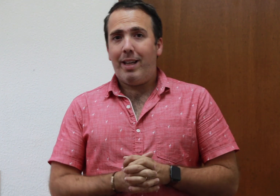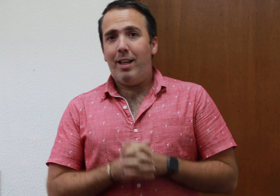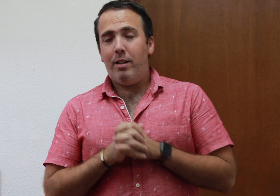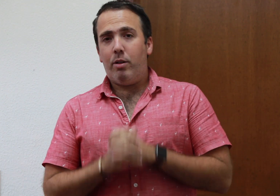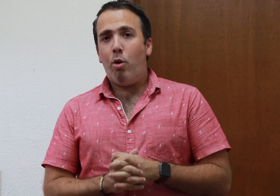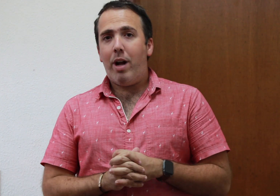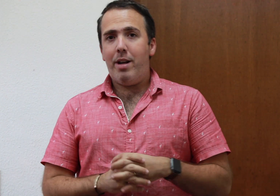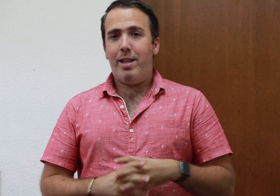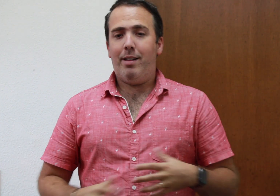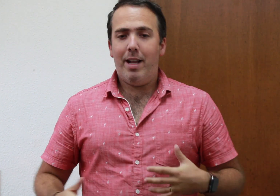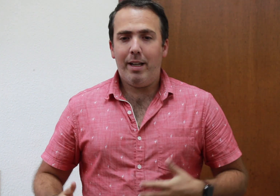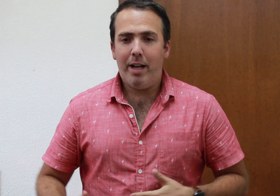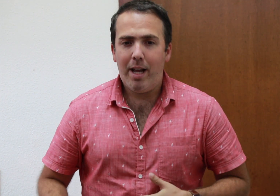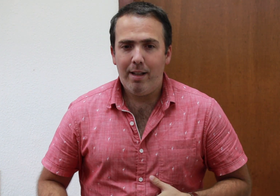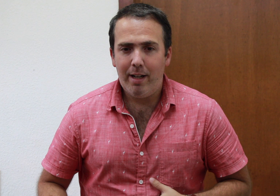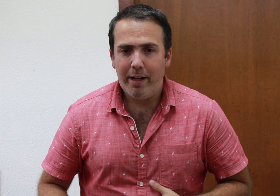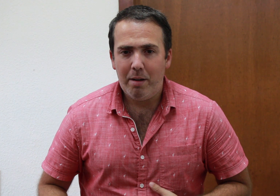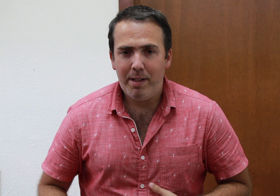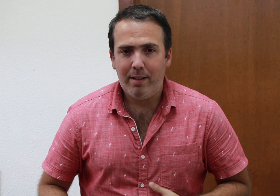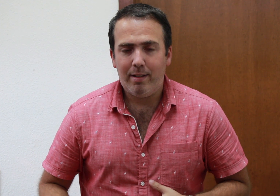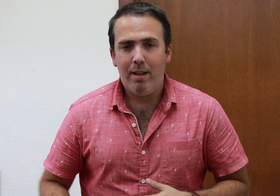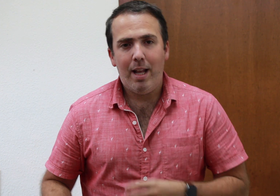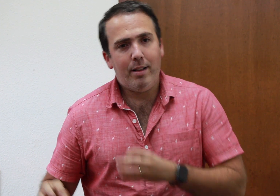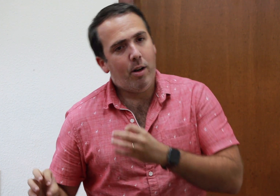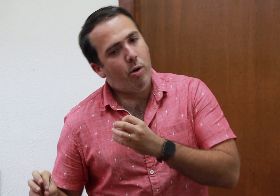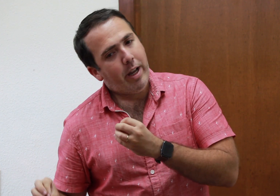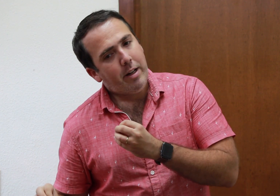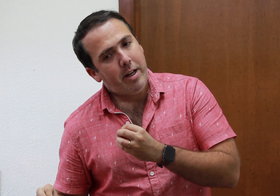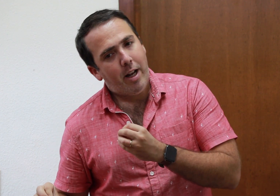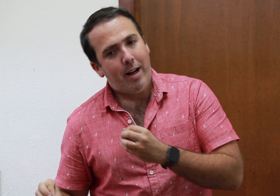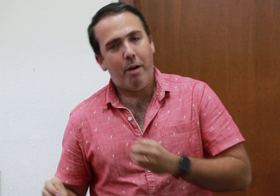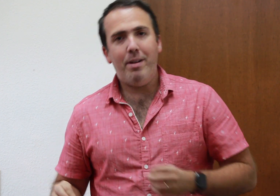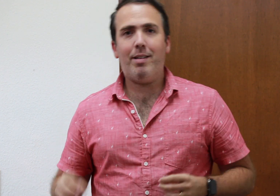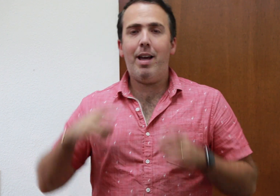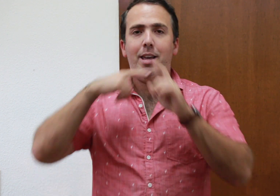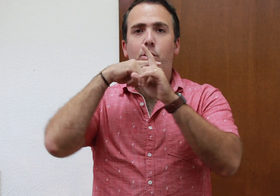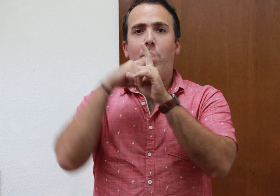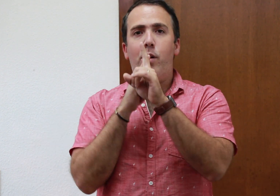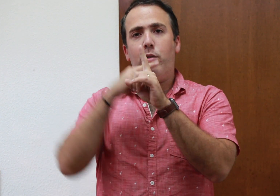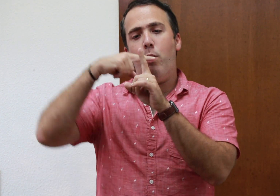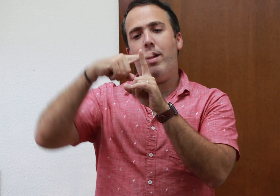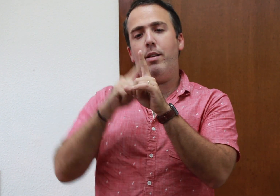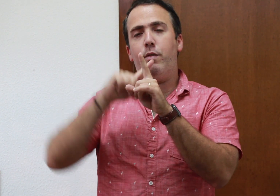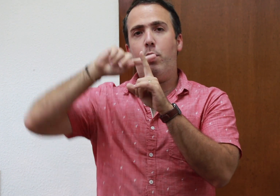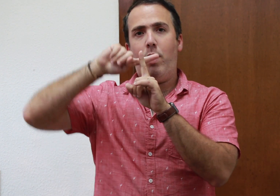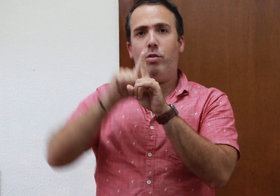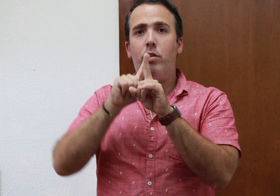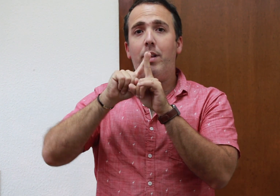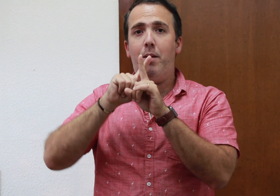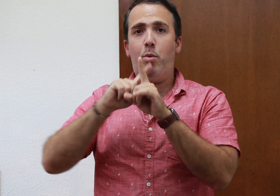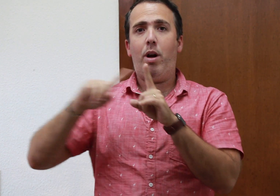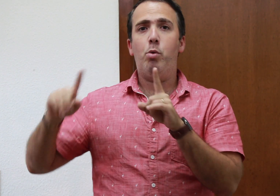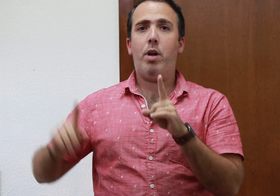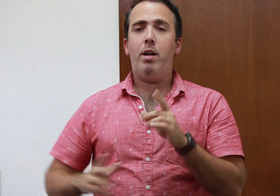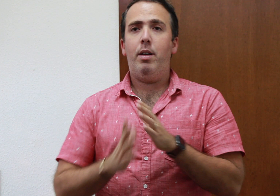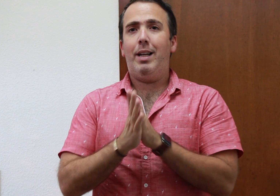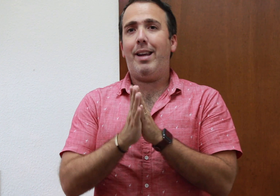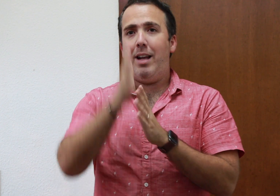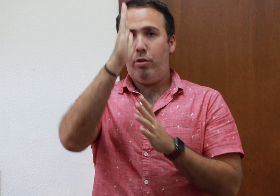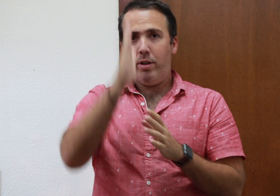que tocan y están inclinadas ligeramente hacia adelante o que inclinan la cabeza y esto causa una desfiguración de la embocadura. La relación